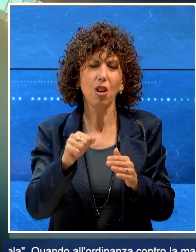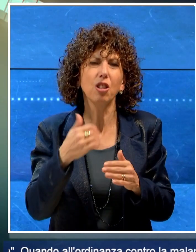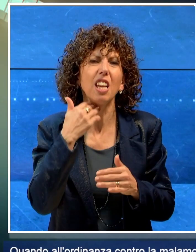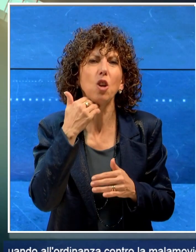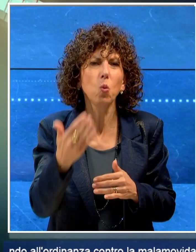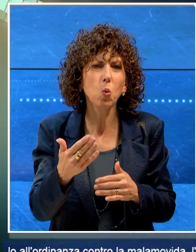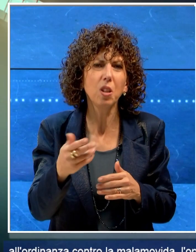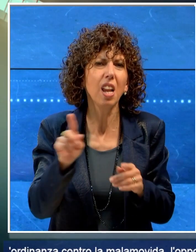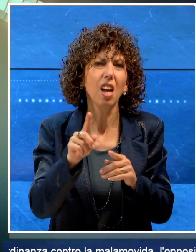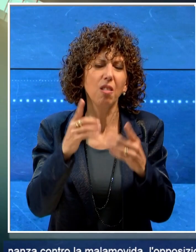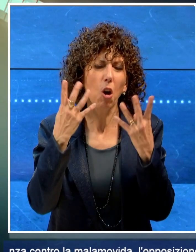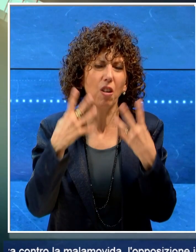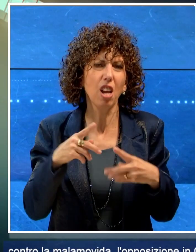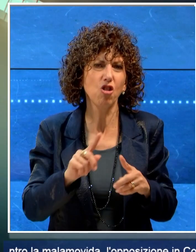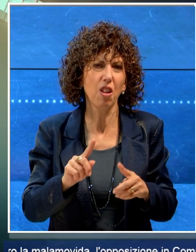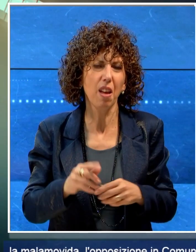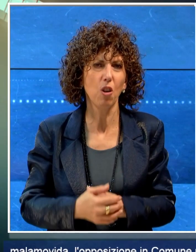inutile e irragionevole.